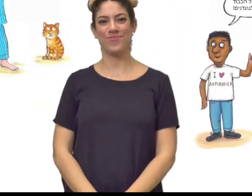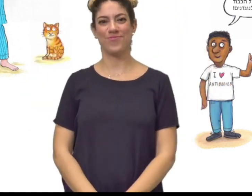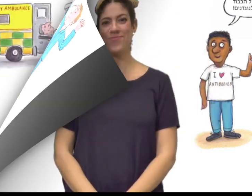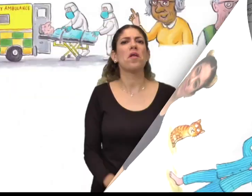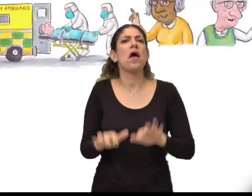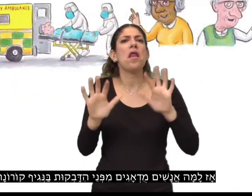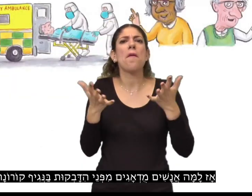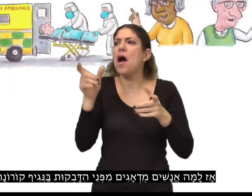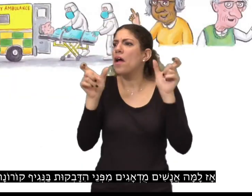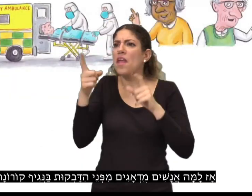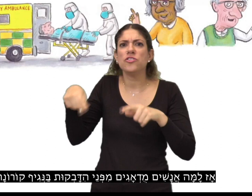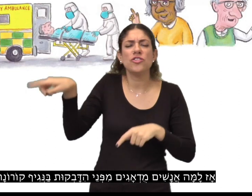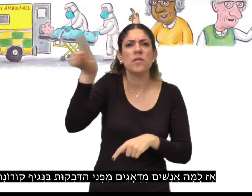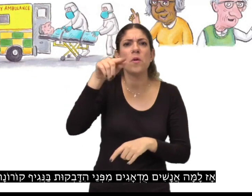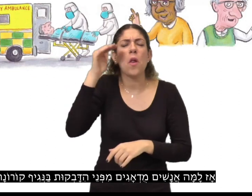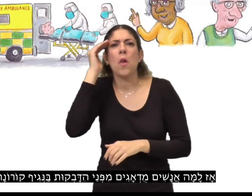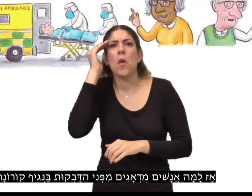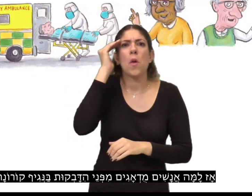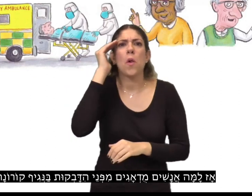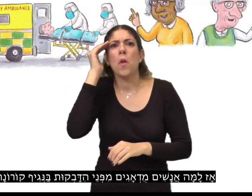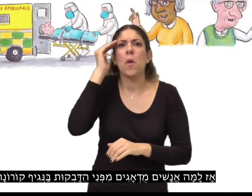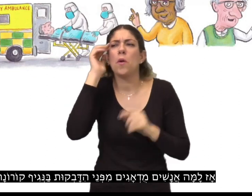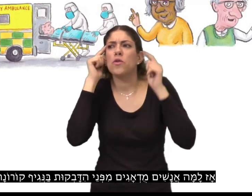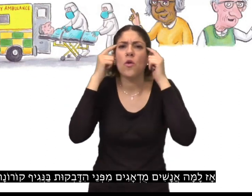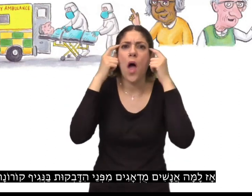אז למה אנשים מודאגים מפני דווקות בנגיף קורונה?